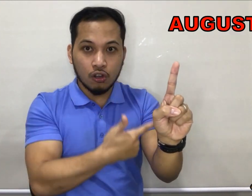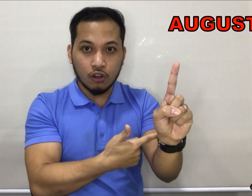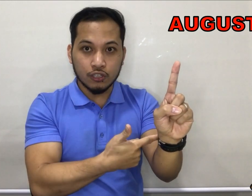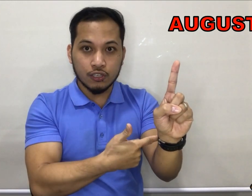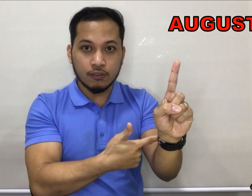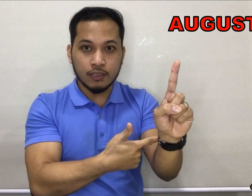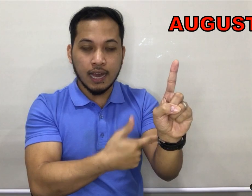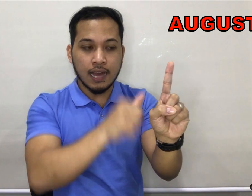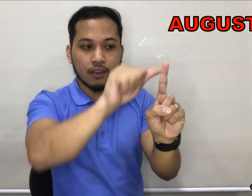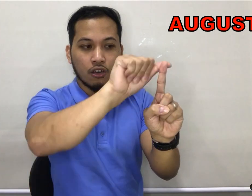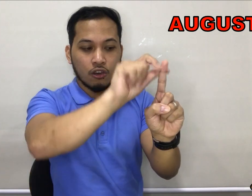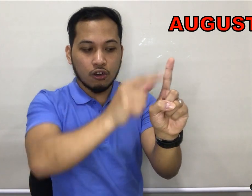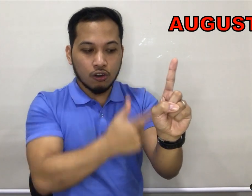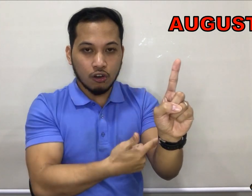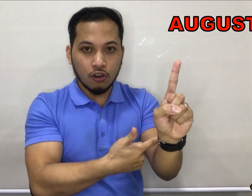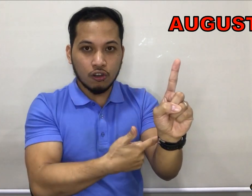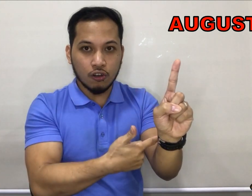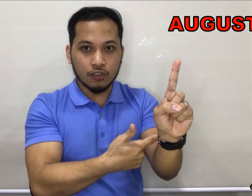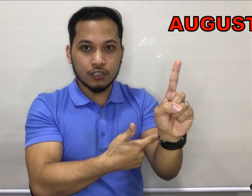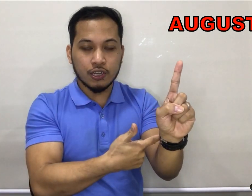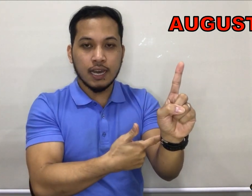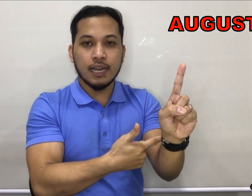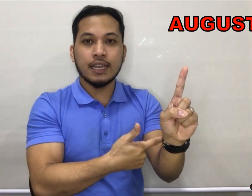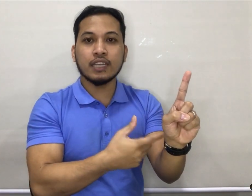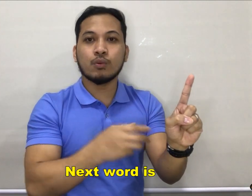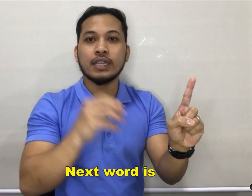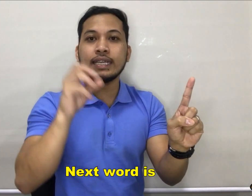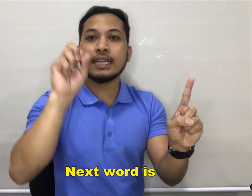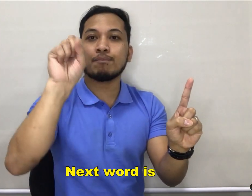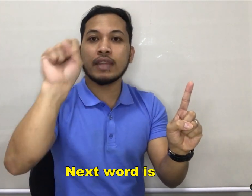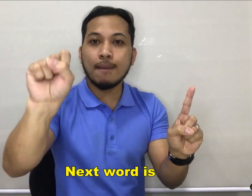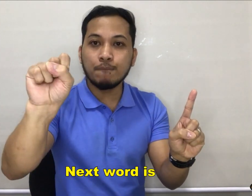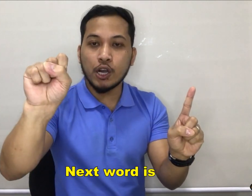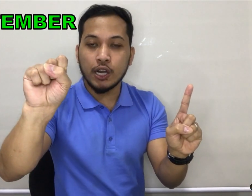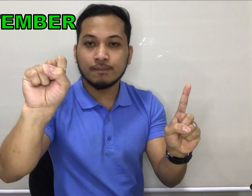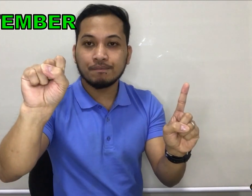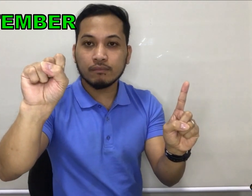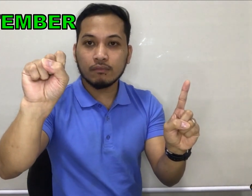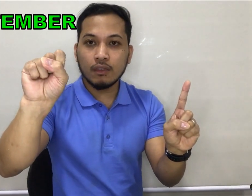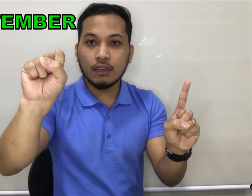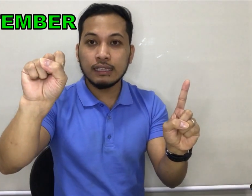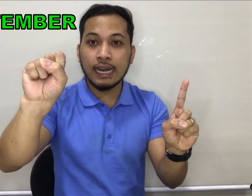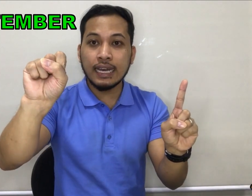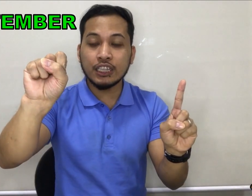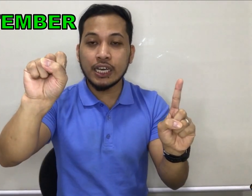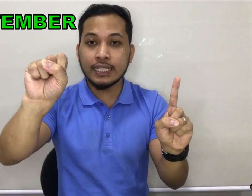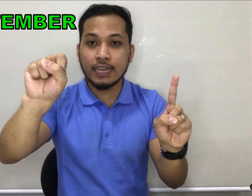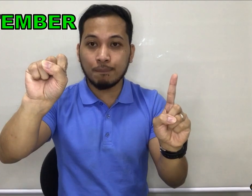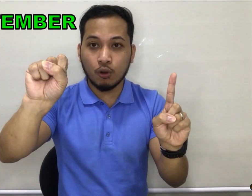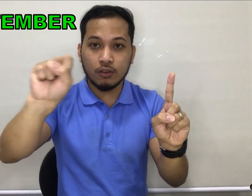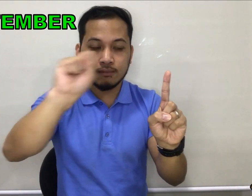August. Ayan. August. Next word is September. Naka letter S ka po.